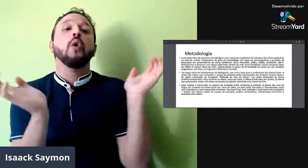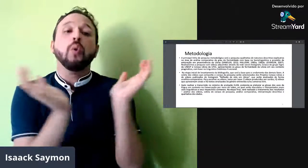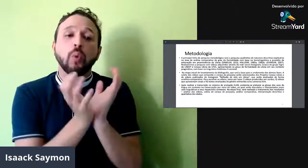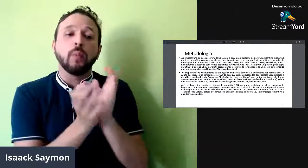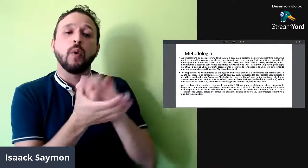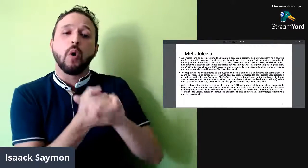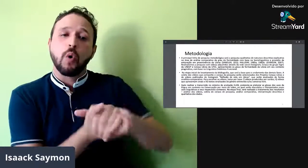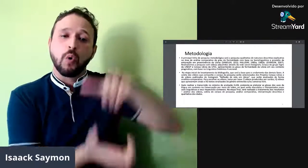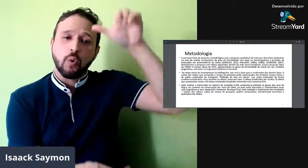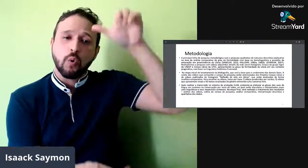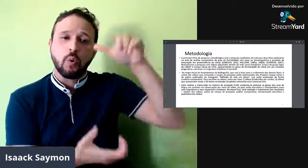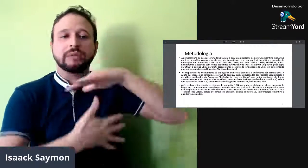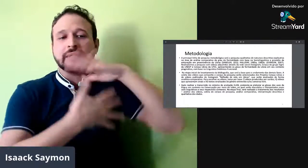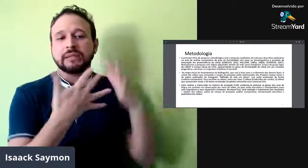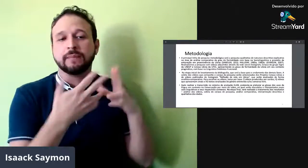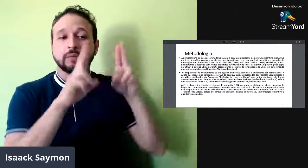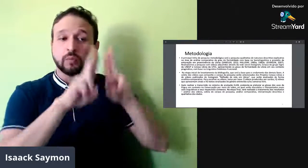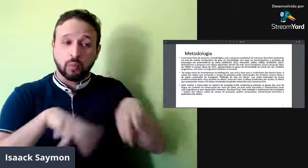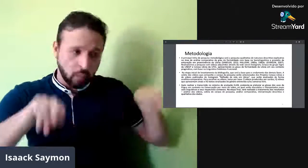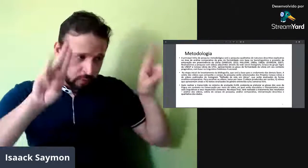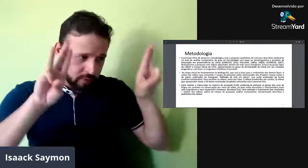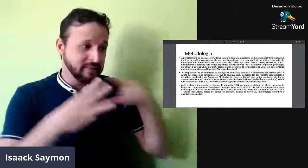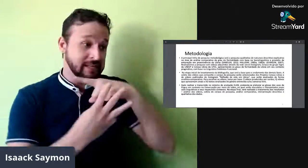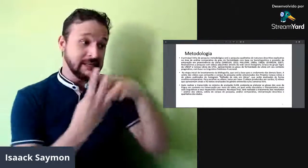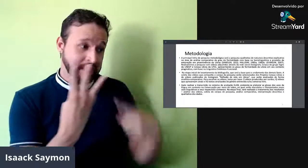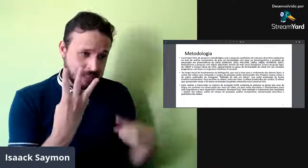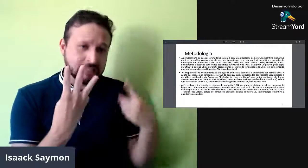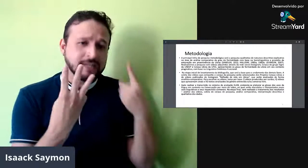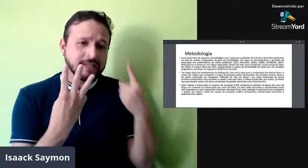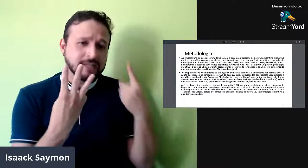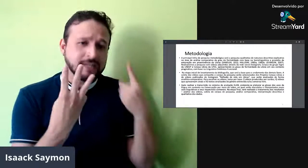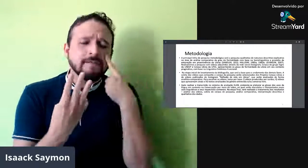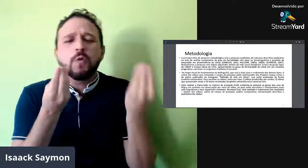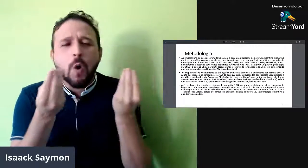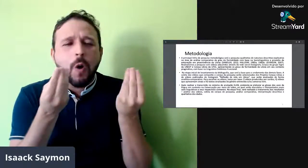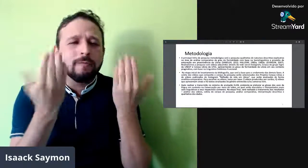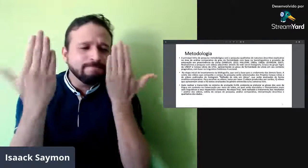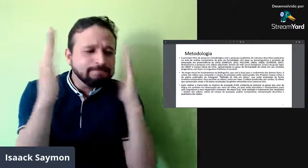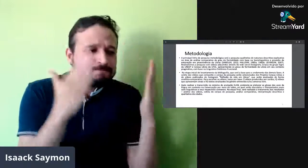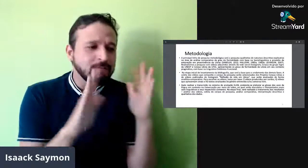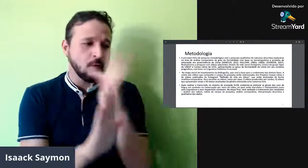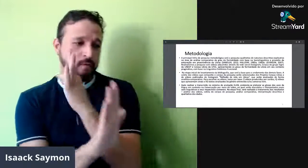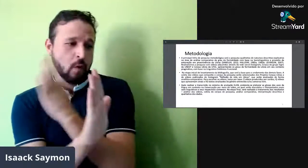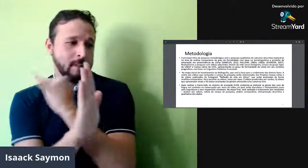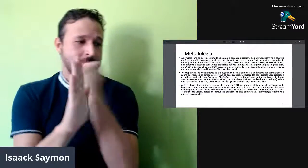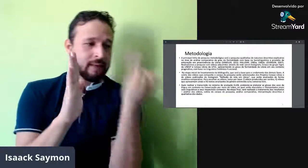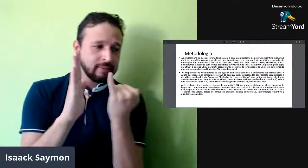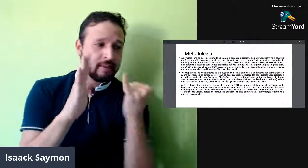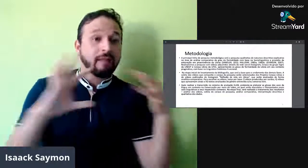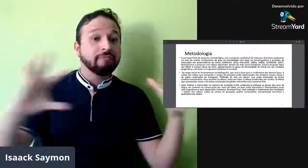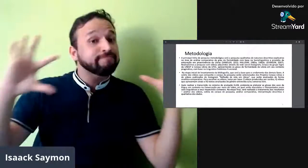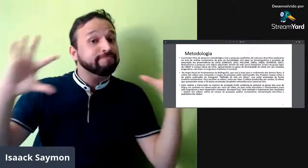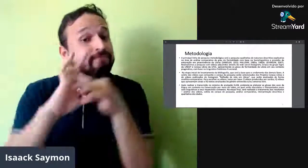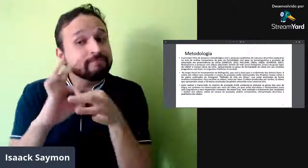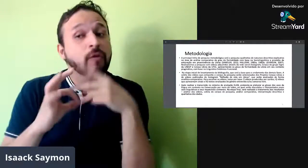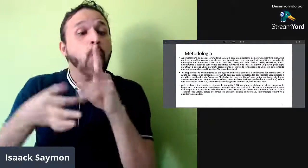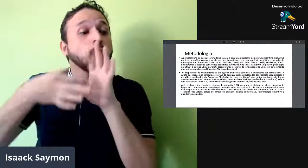E também o Corpus da Libras da UFSC, né, que apresenta os graus de formalidade da